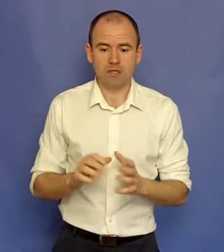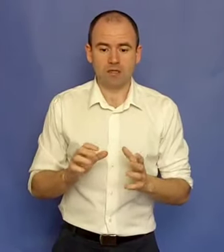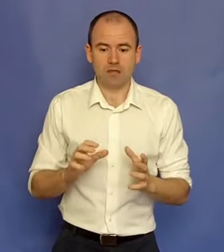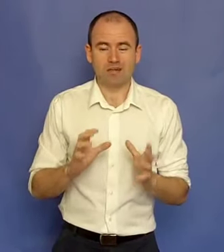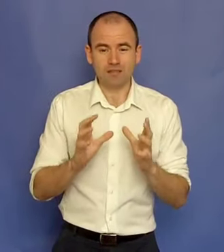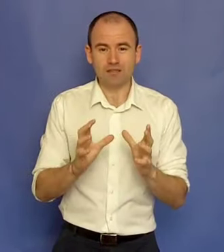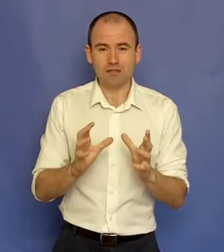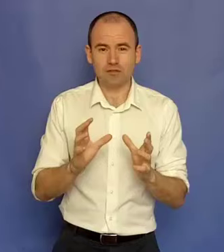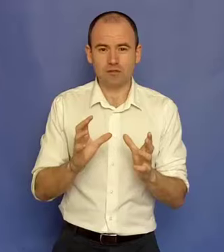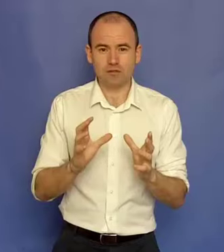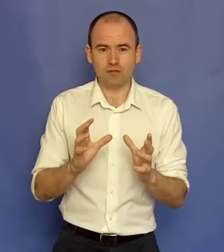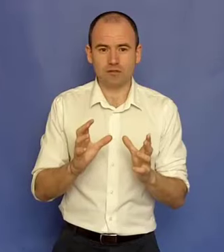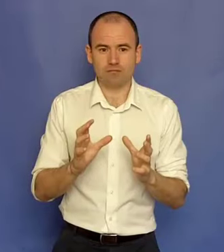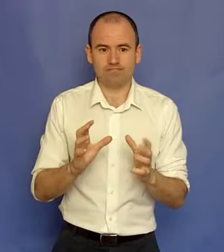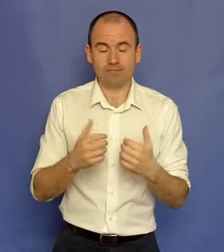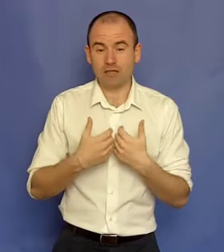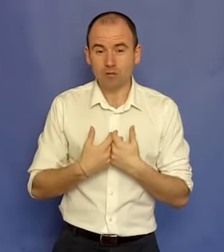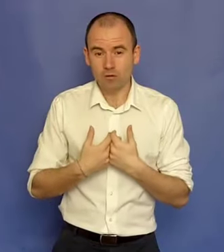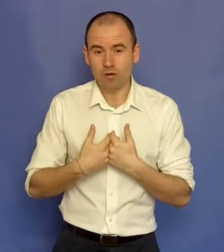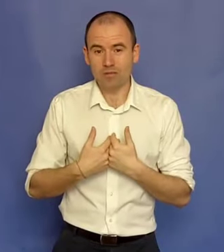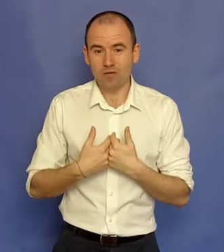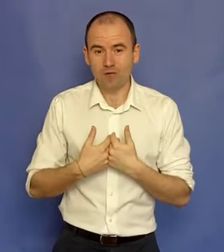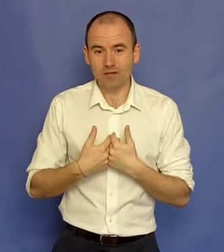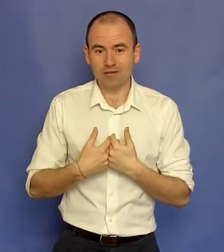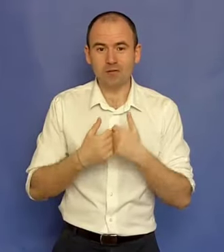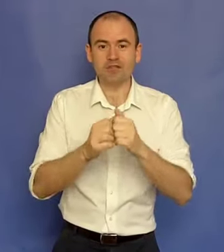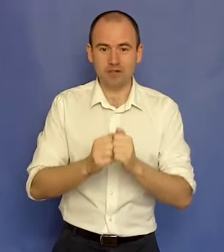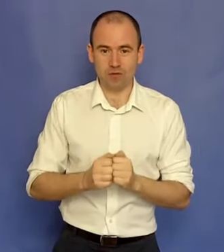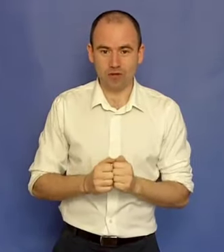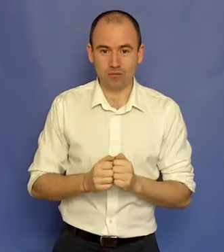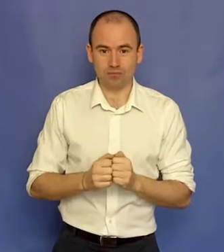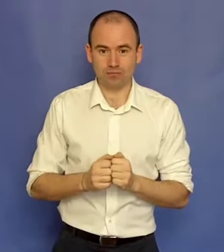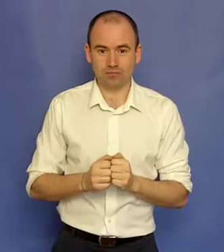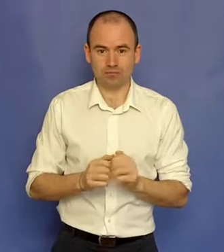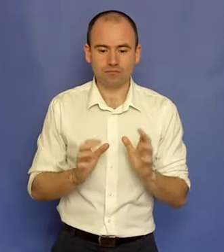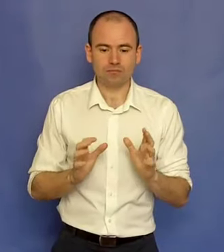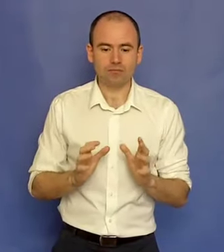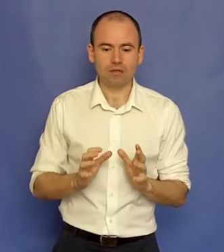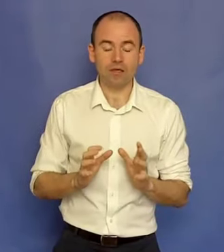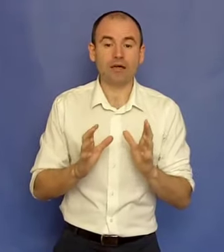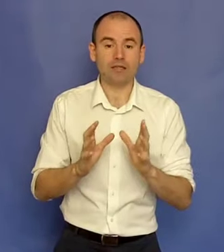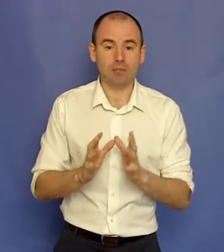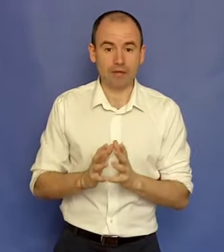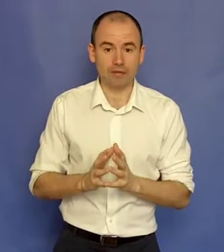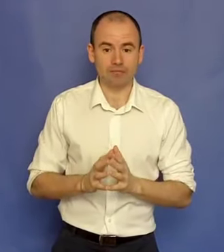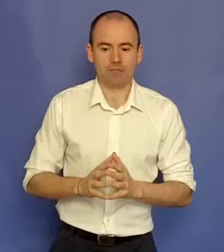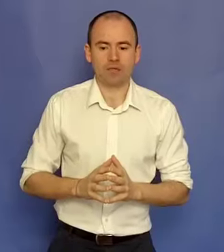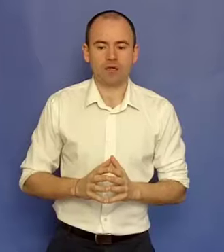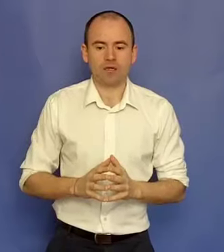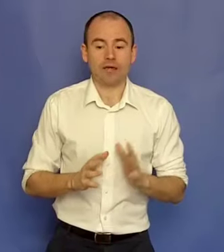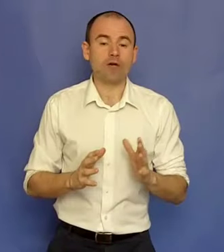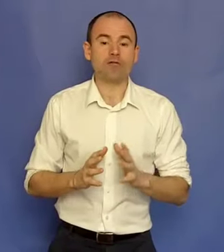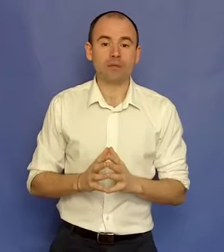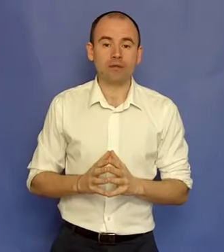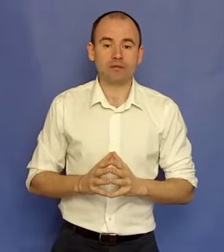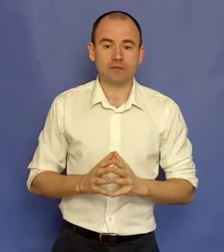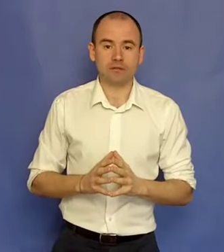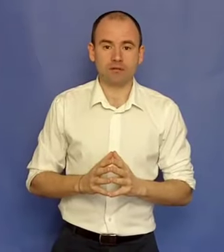ca să înțelegi că dacă și un om ca mine poate, oricine poate. Legat de bani. Era o vreme când,